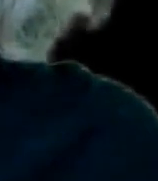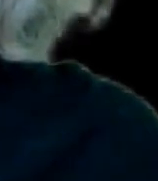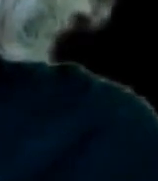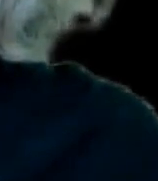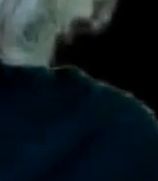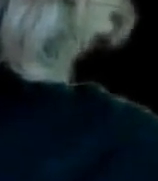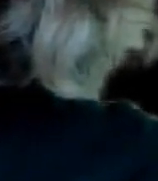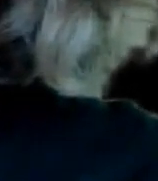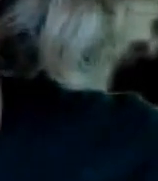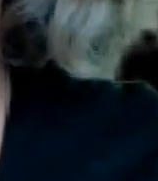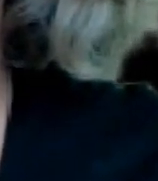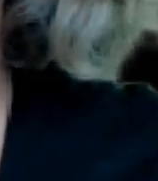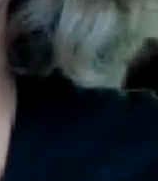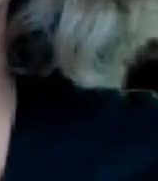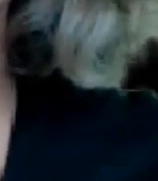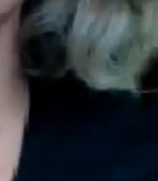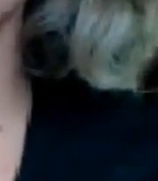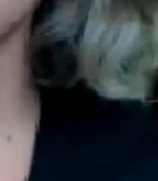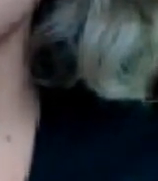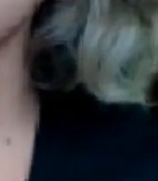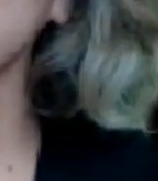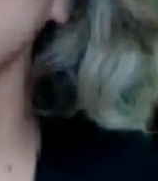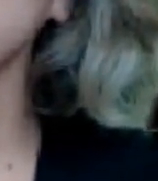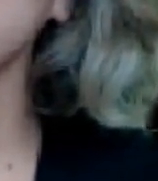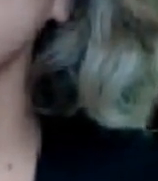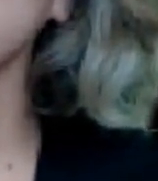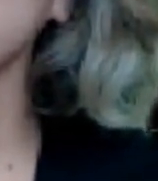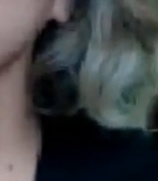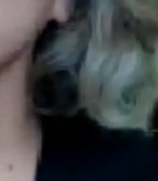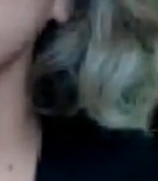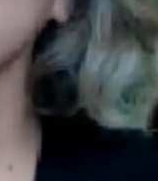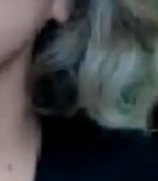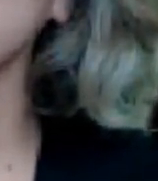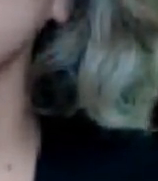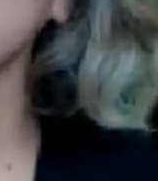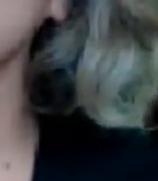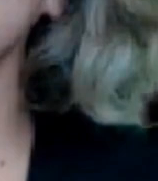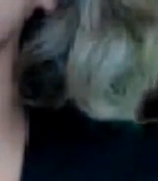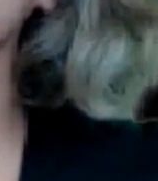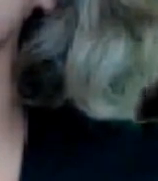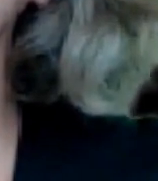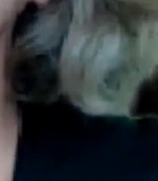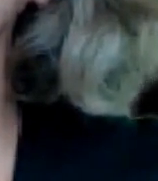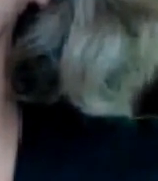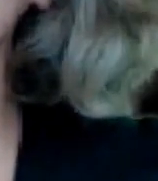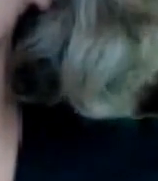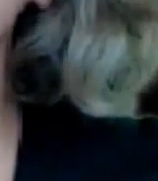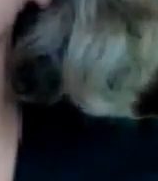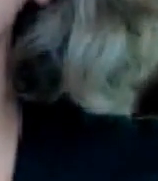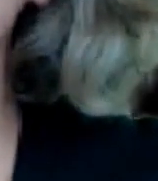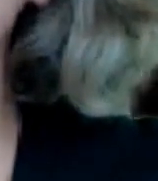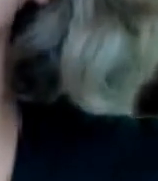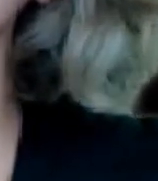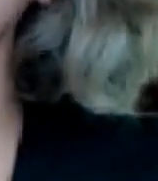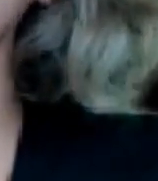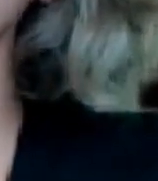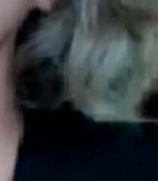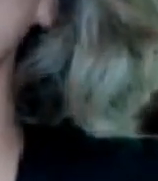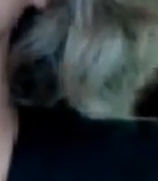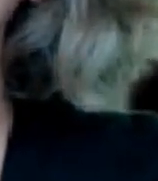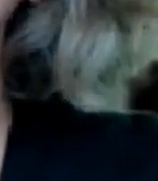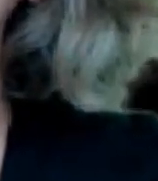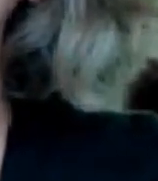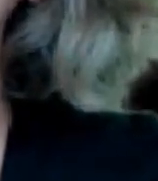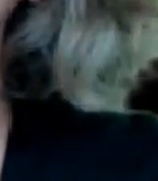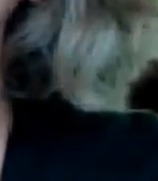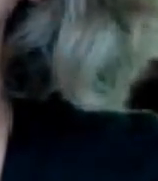discapacidad Y que se tome en cuenta el capacitar a los directivos Y docentes